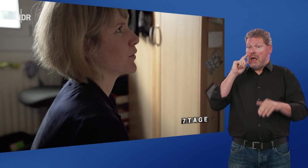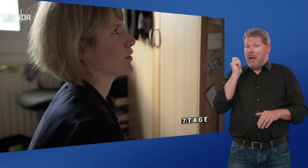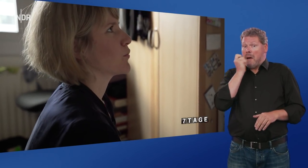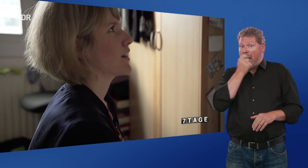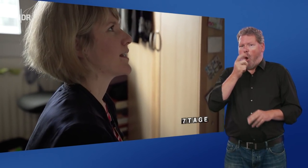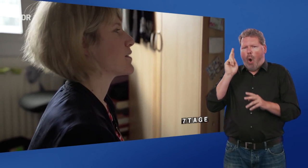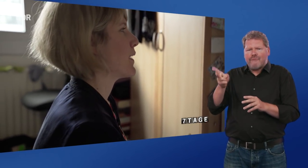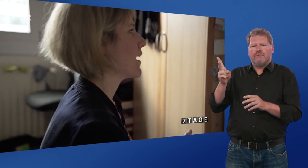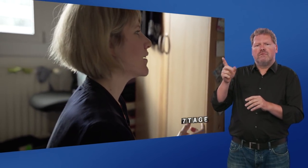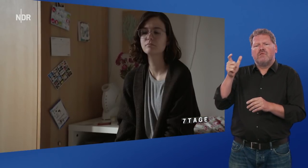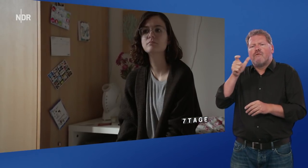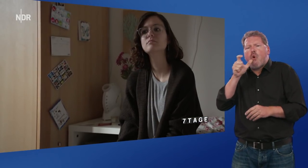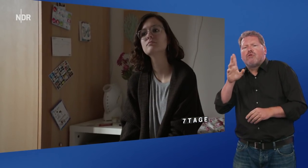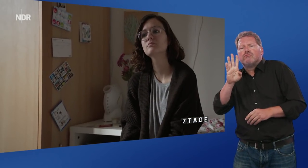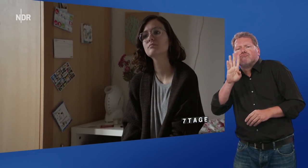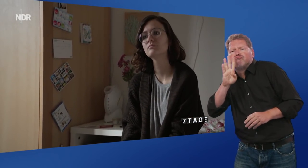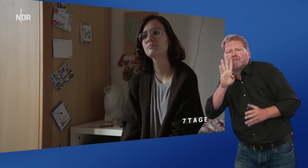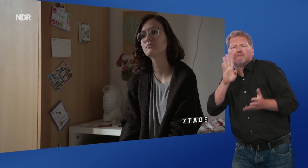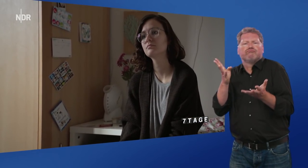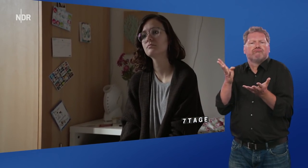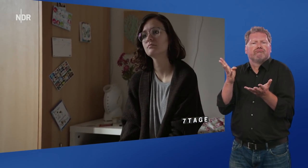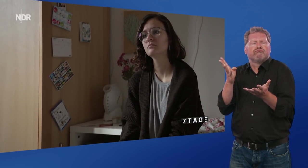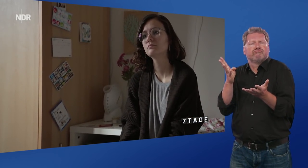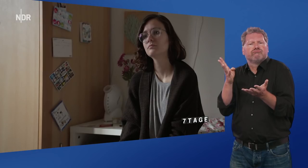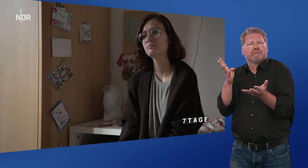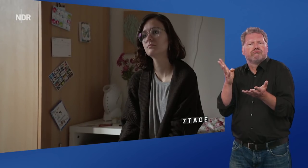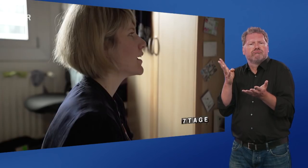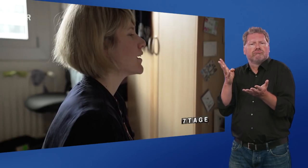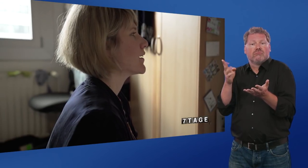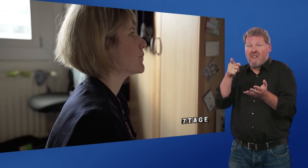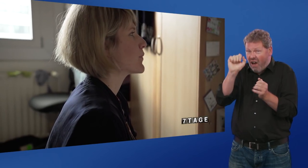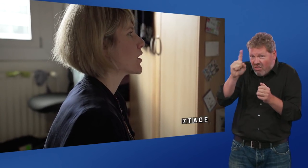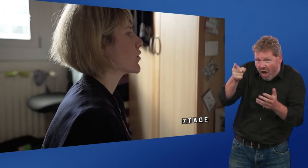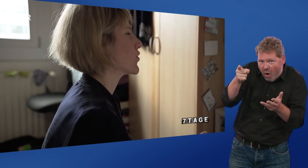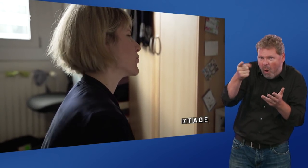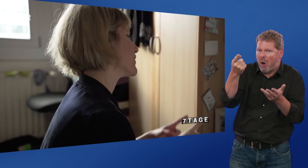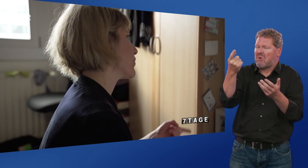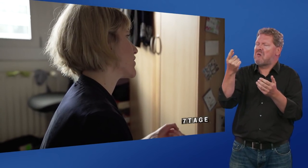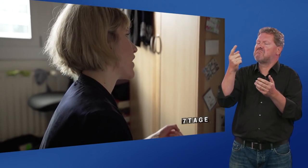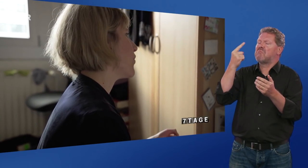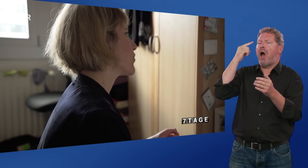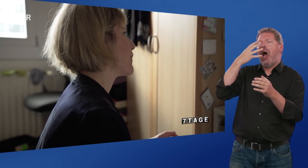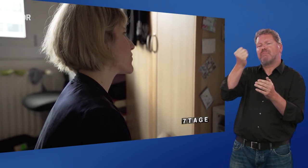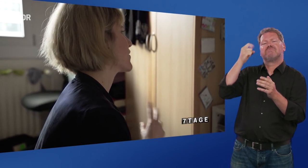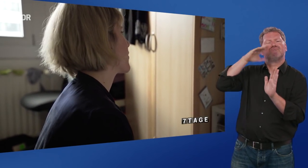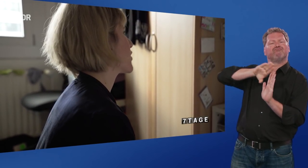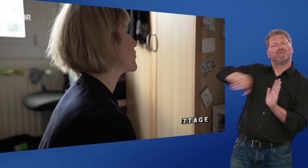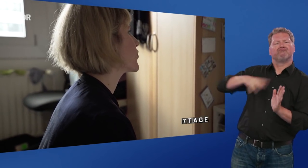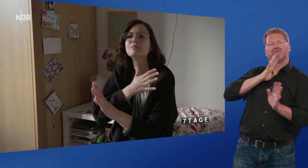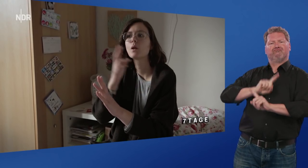Zum Vergleich jetzt, Bella macht das ja öfters mal, dass sie dann Worte ausspricht. Könntest du das theoretisch auch oder machst du das auch ganz bewusst nicht?